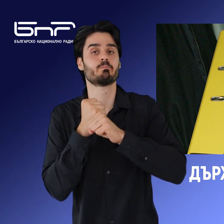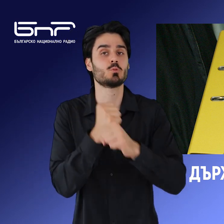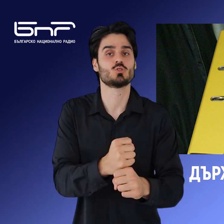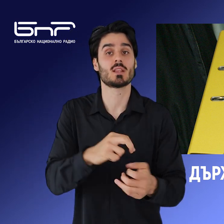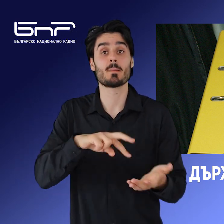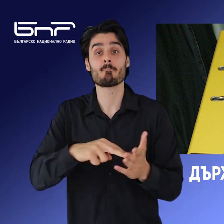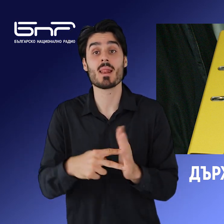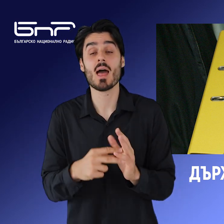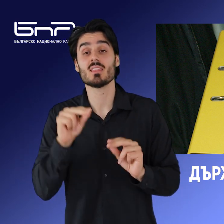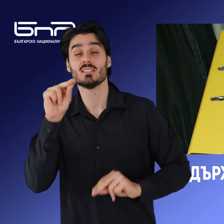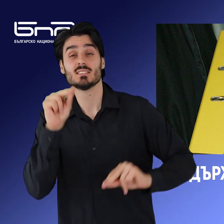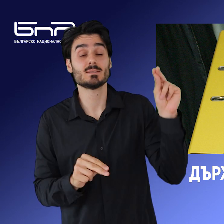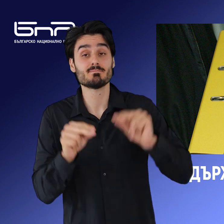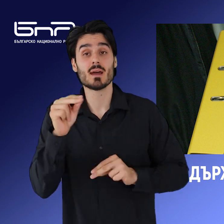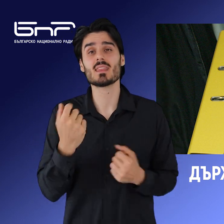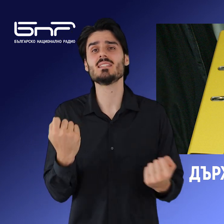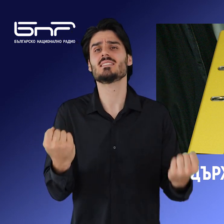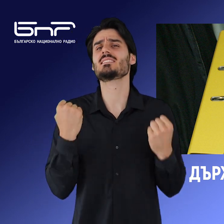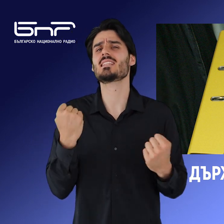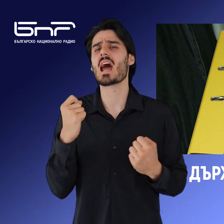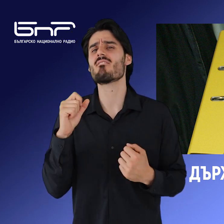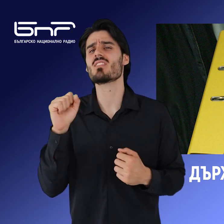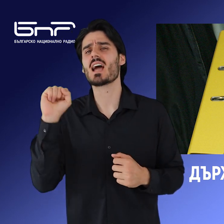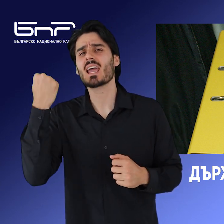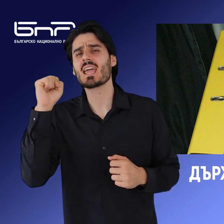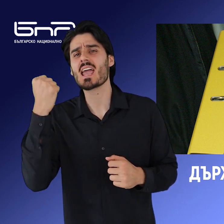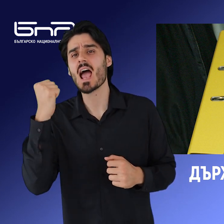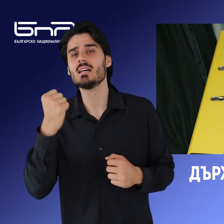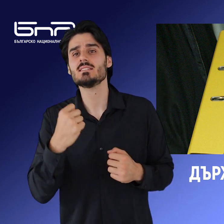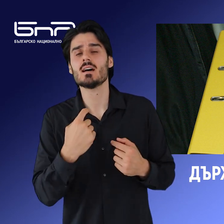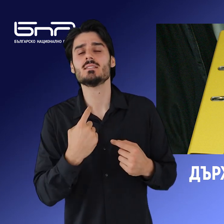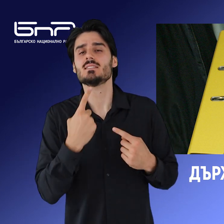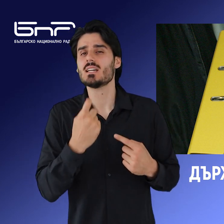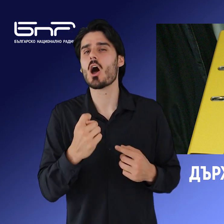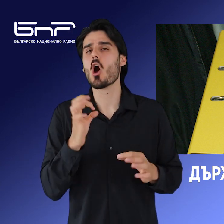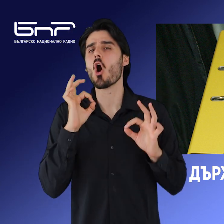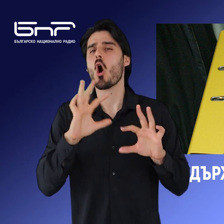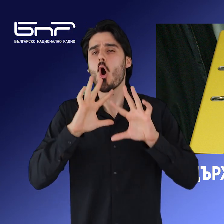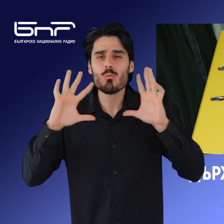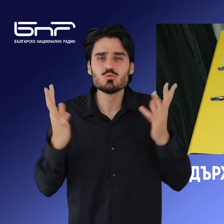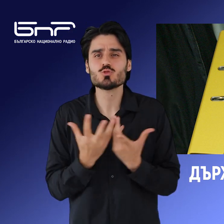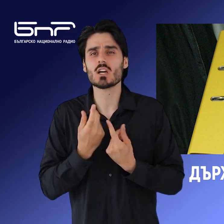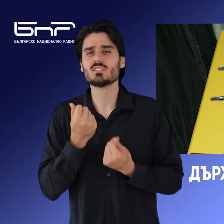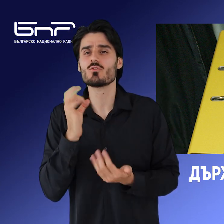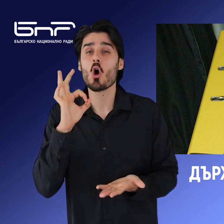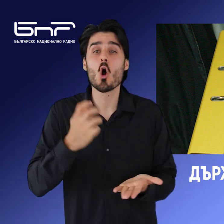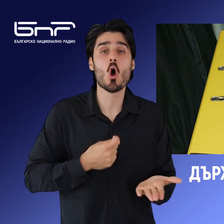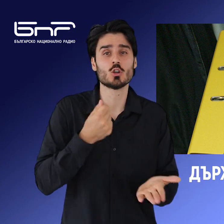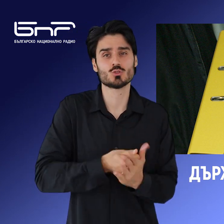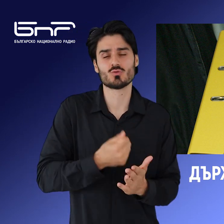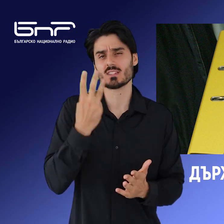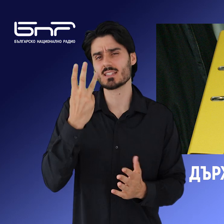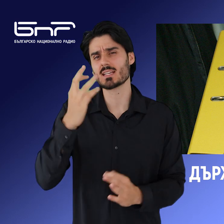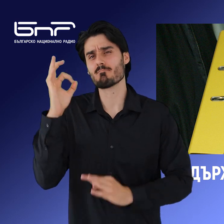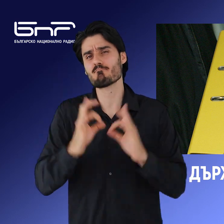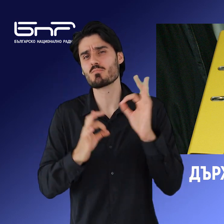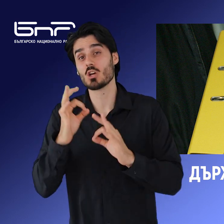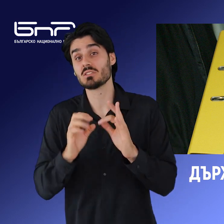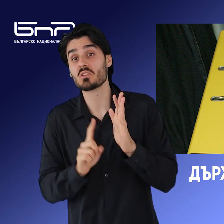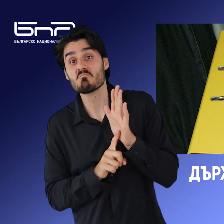сметките на Националната здравноосигурителна каса и на Държавното обществено осигуряване. Заложеният дефицит е 3%, ръст на економиката от